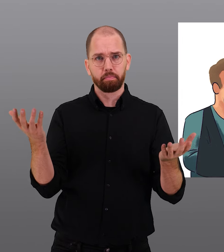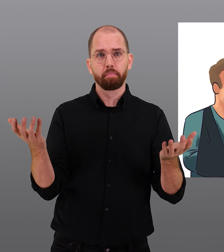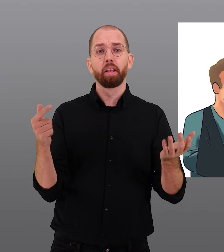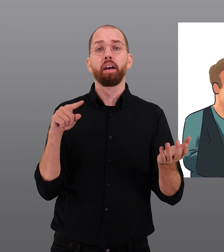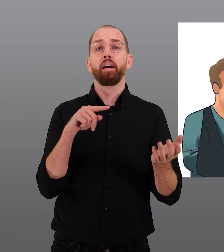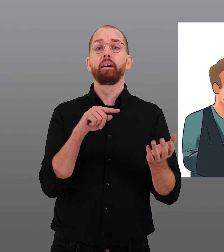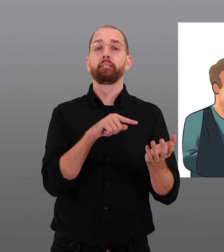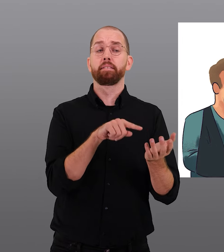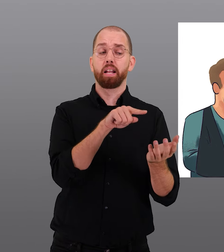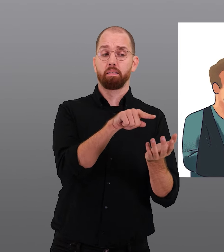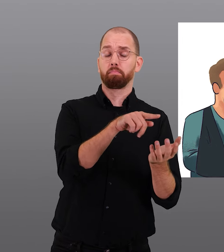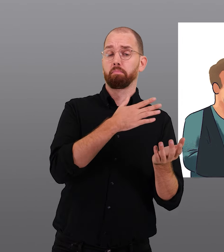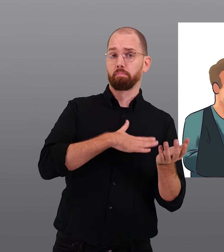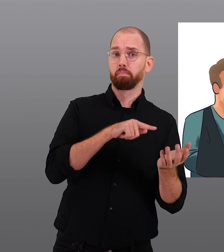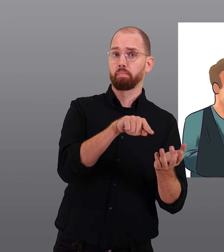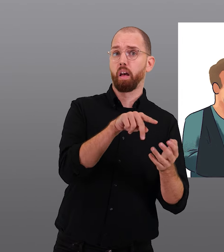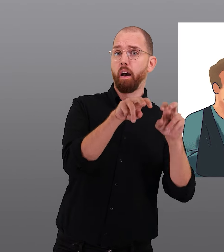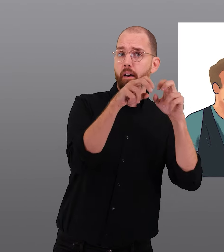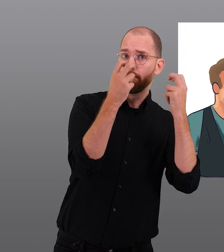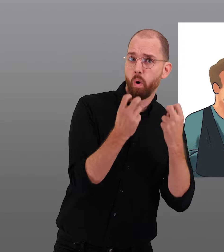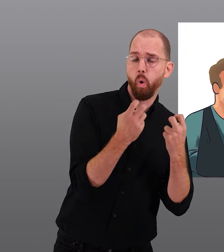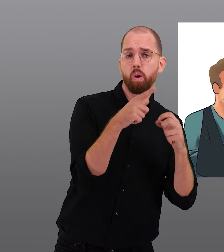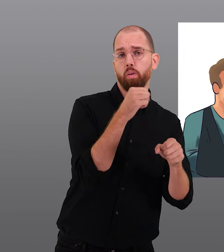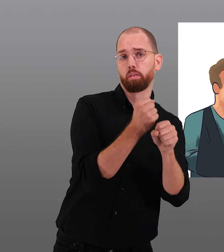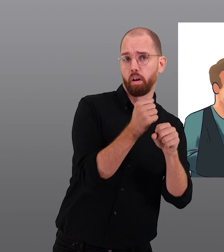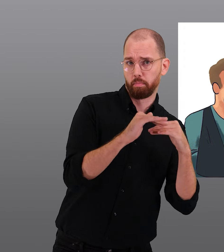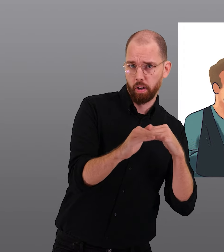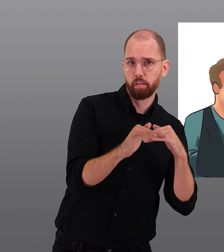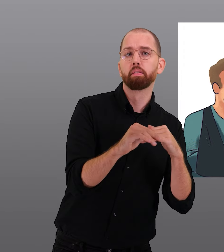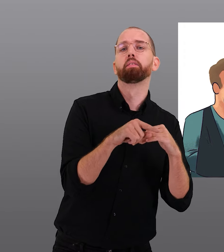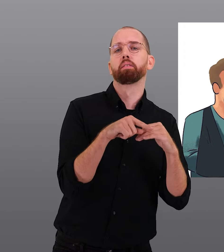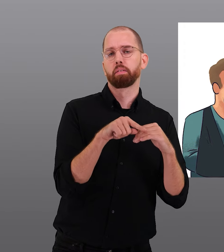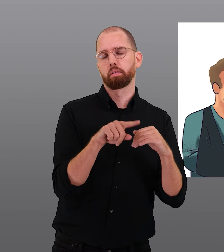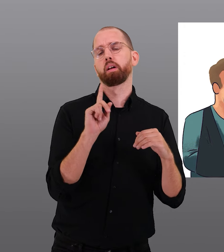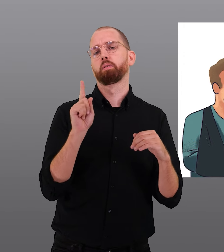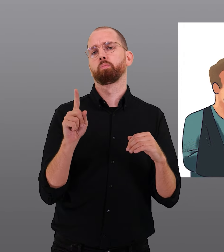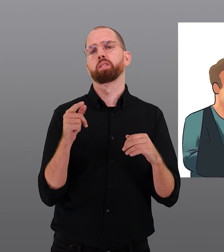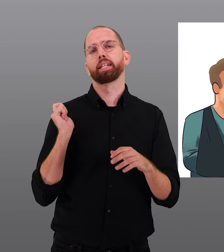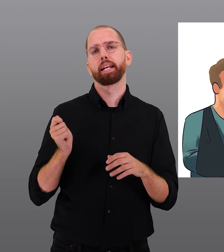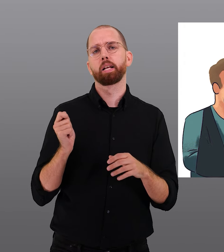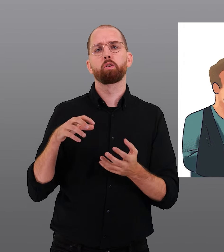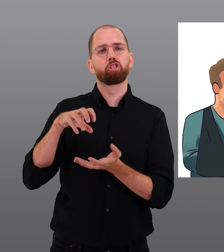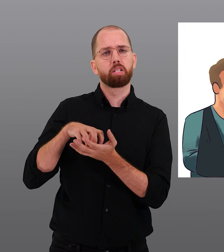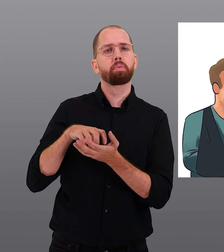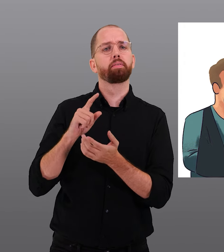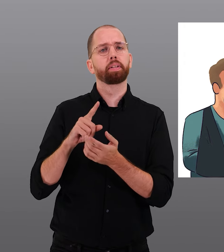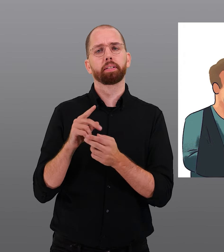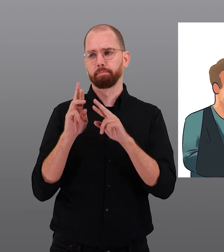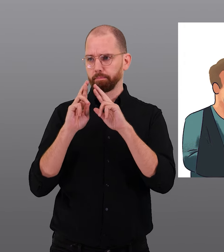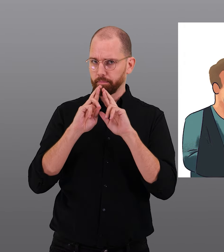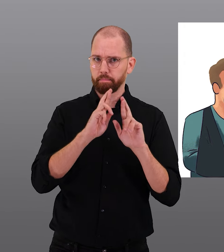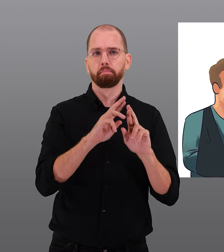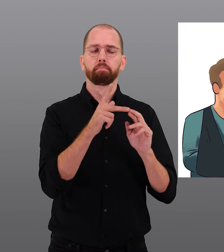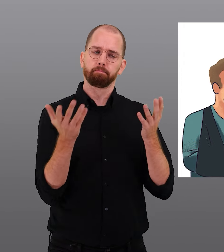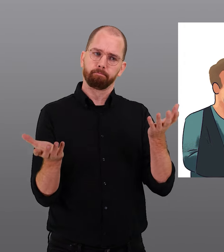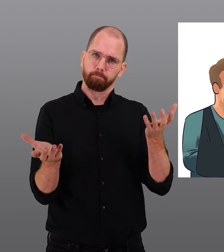abwägen. Will der Eigentümer die Immobilie selbst bewohnen oder nutzen, müssen Schlichtungsstellen und Gerichte den